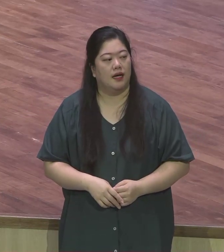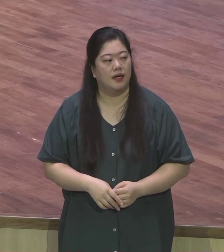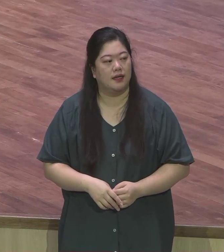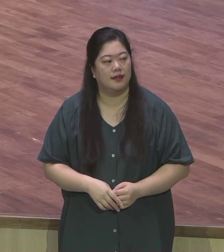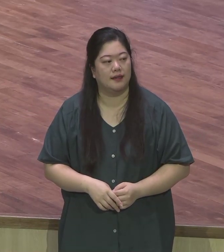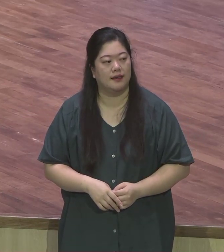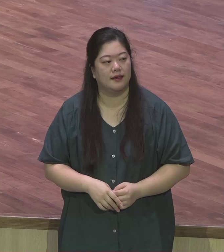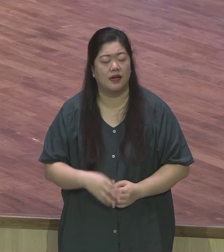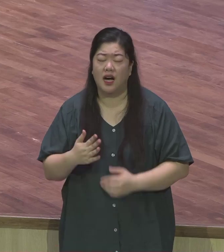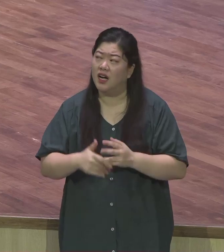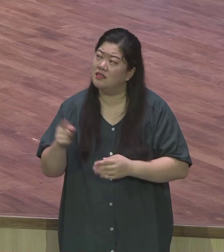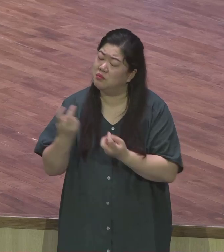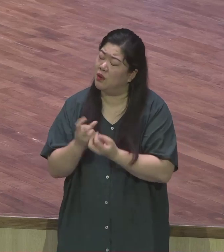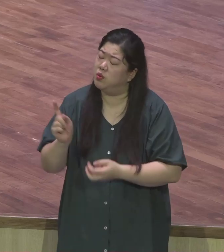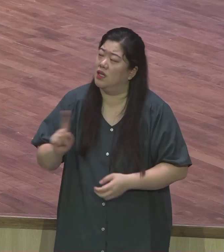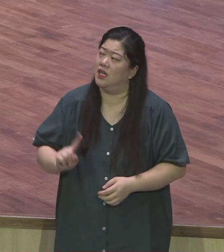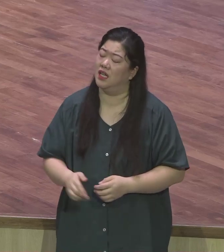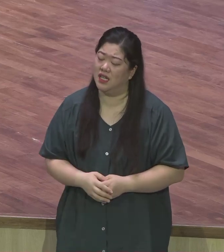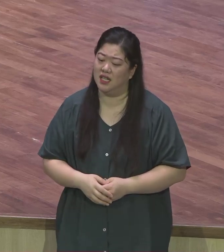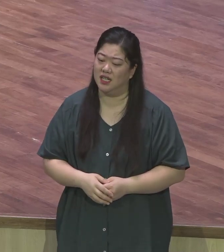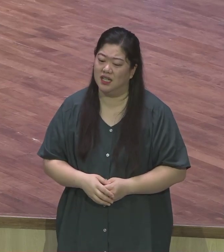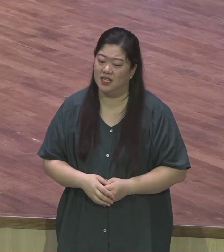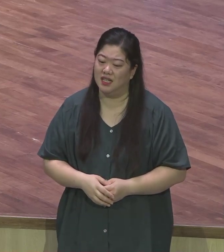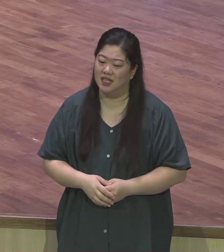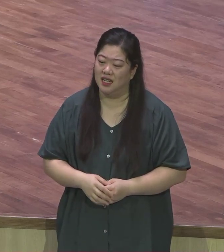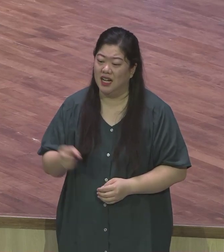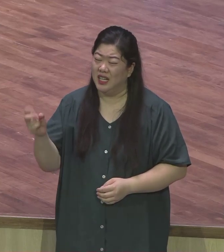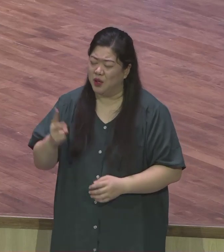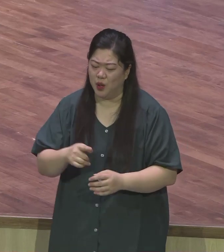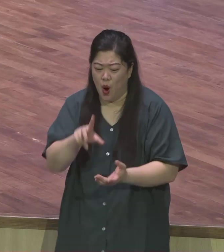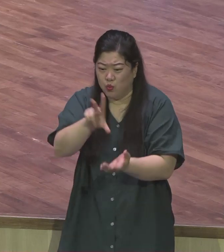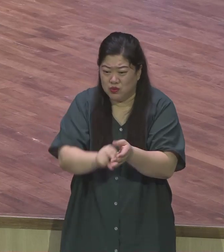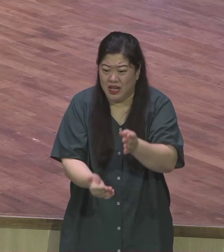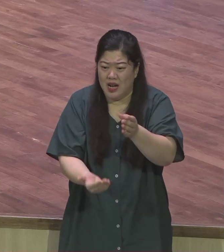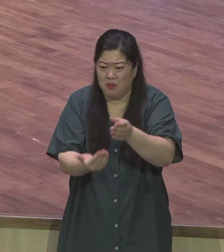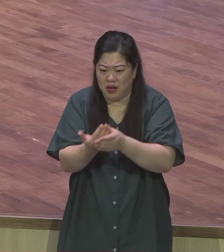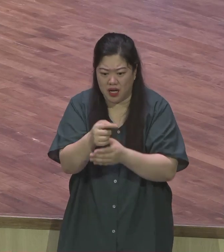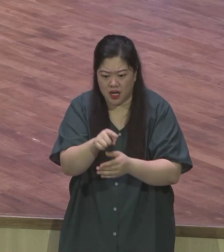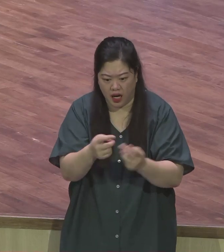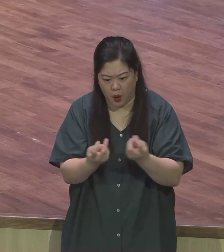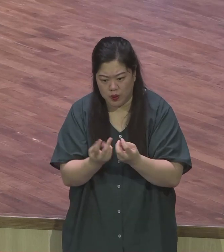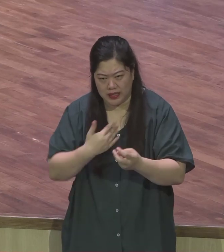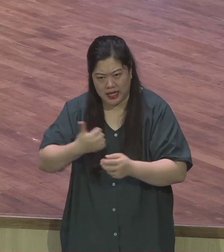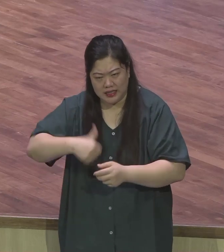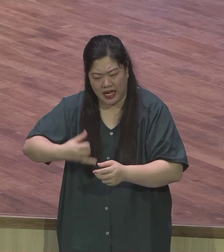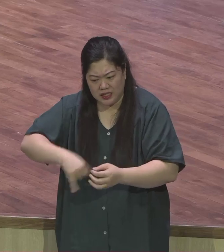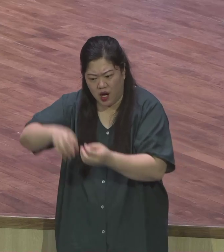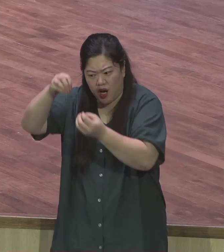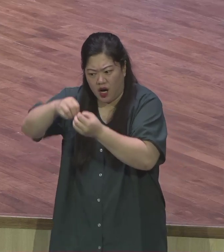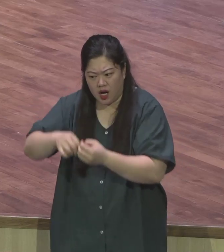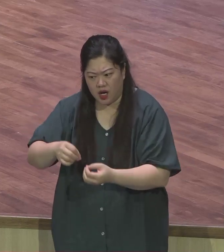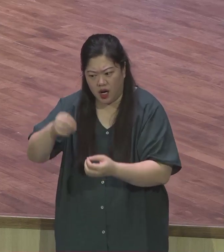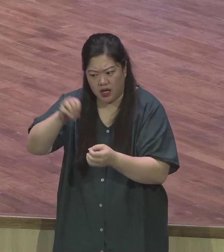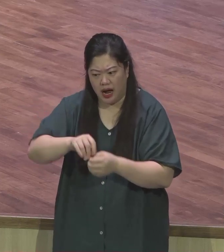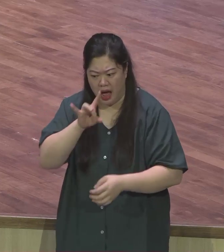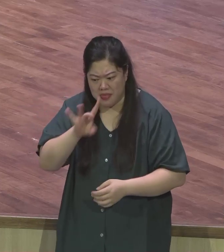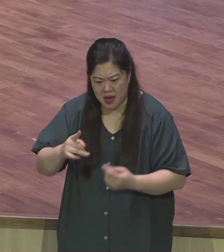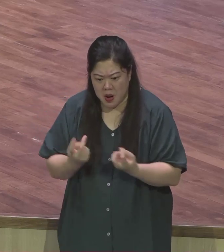어떡하냐 어떡할 거냐 하다 딱 되더라고요 그래서 우리가 두려워하면 그것이 그대로 올무가 되어지지만 여호와를 의지하면